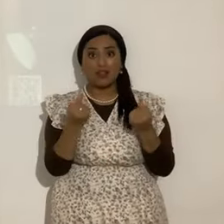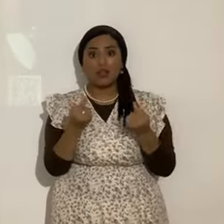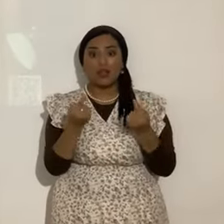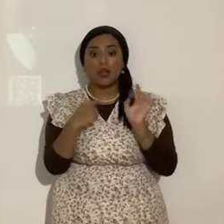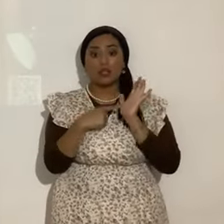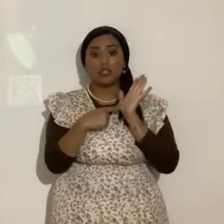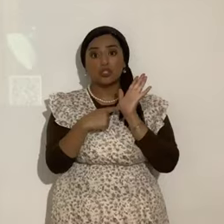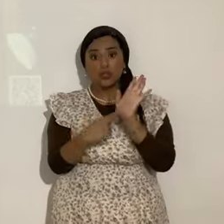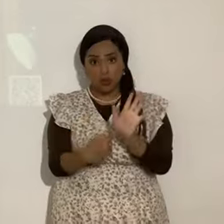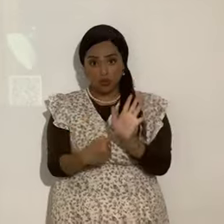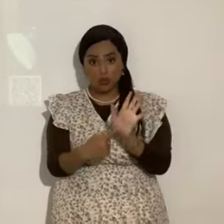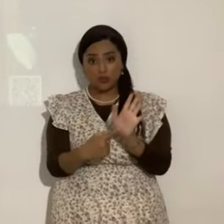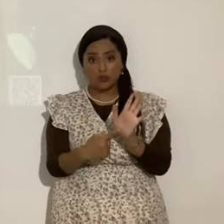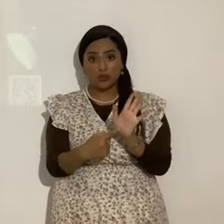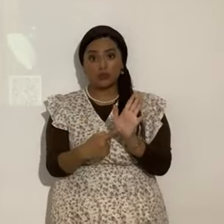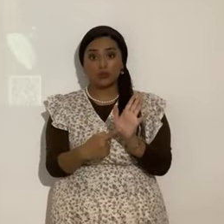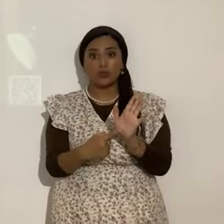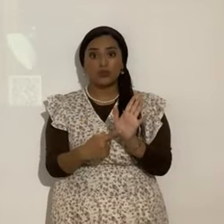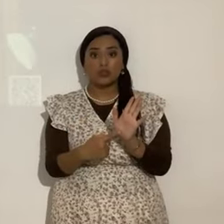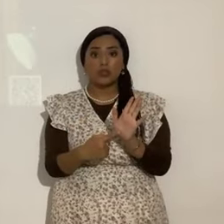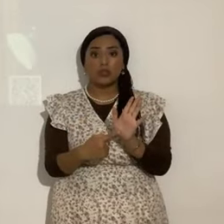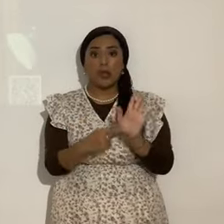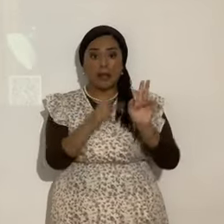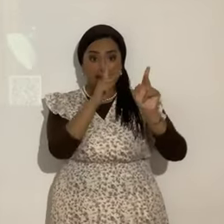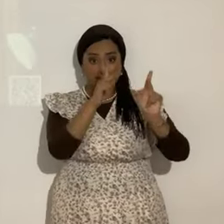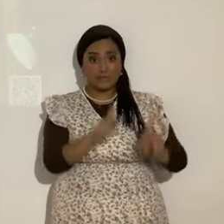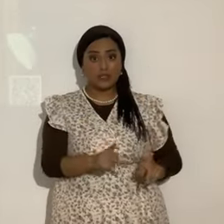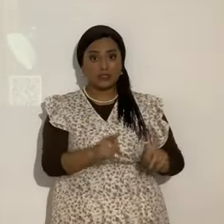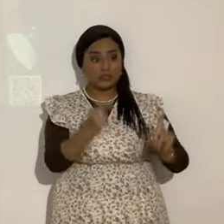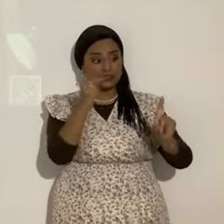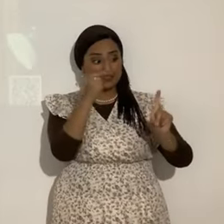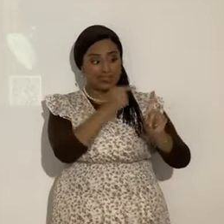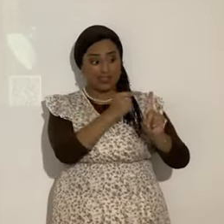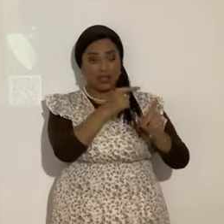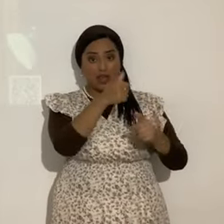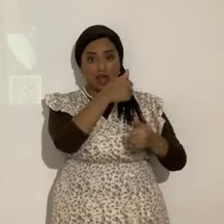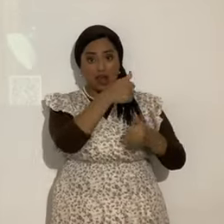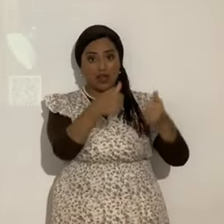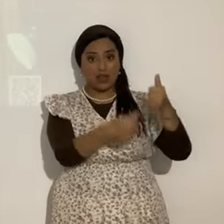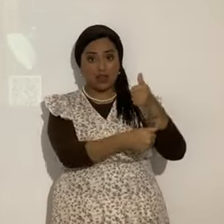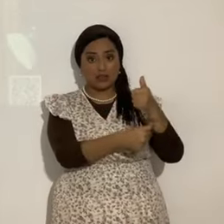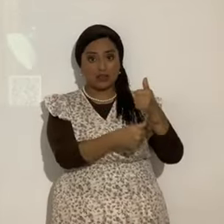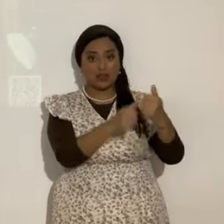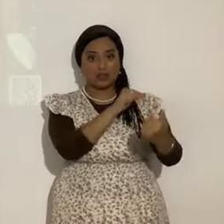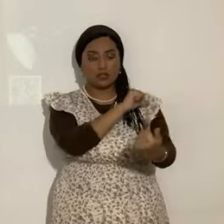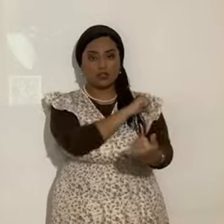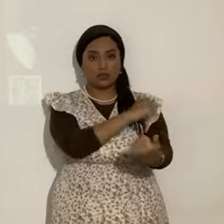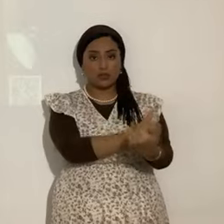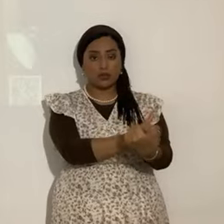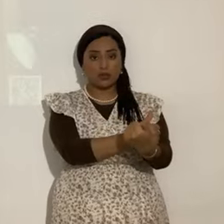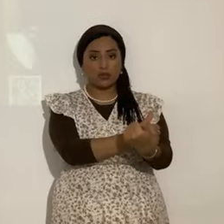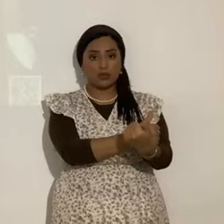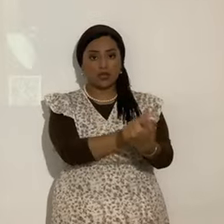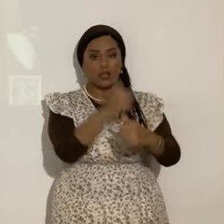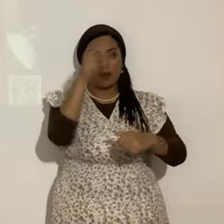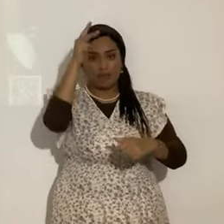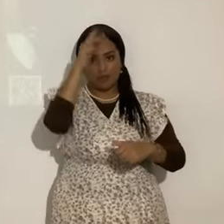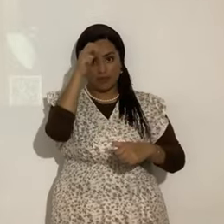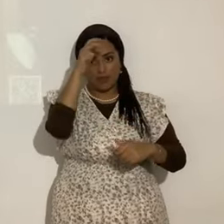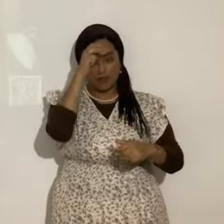Revela que el que le hace. Está bajo el poder. Y autoridad del pecado. O sea. Su autoridad